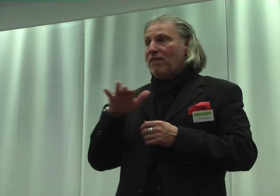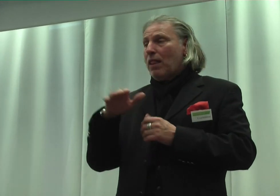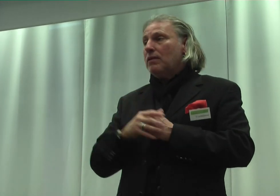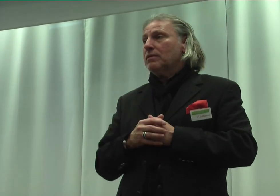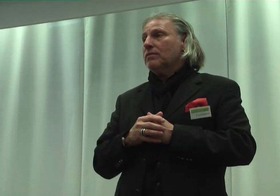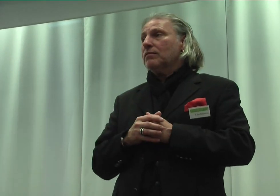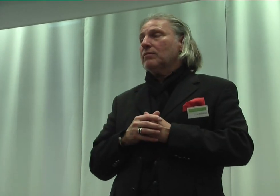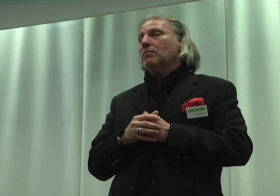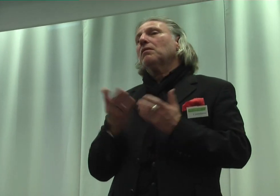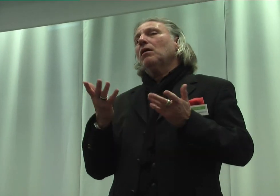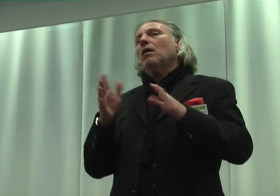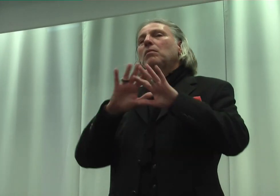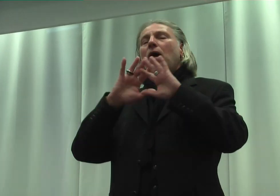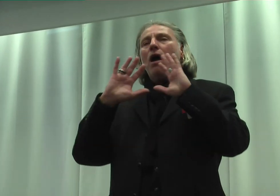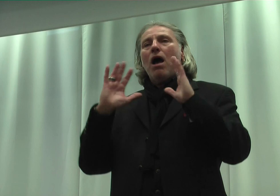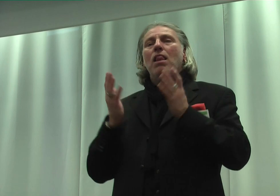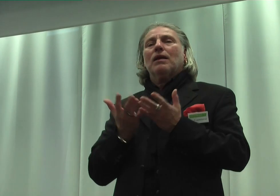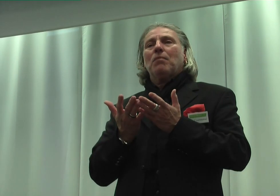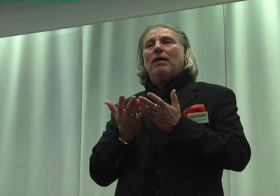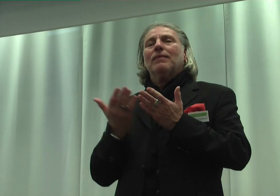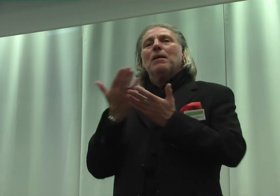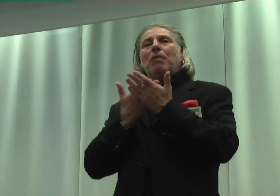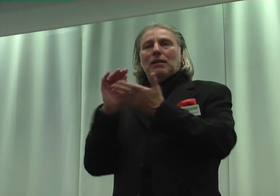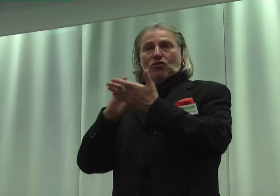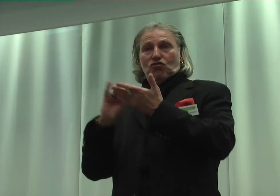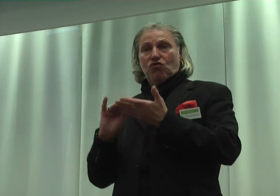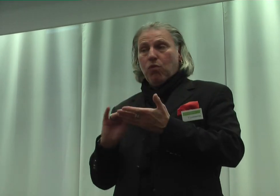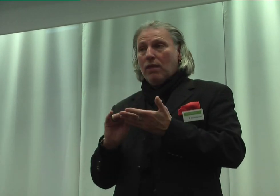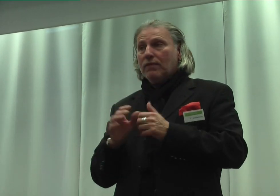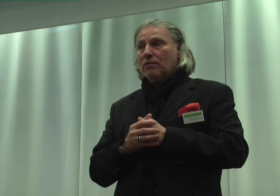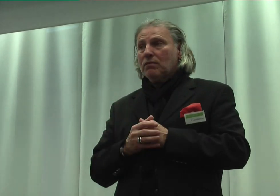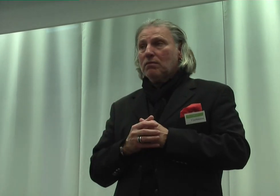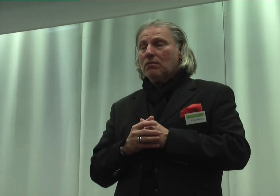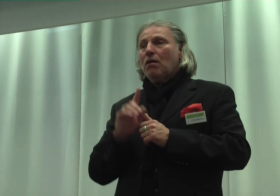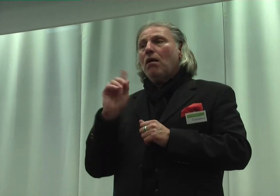den allgemeinbildenden Schulen, opportune Scheiben.